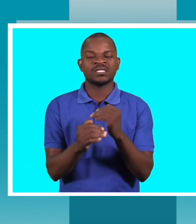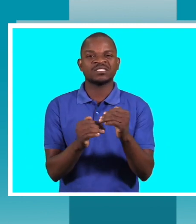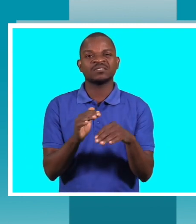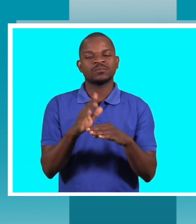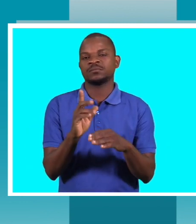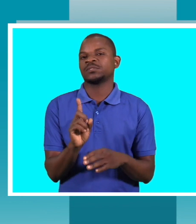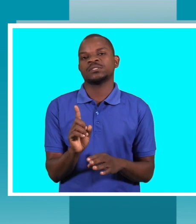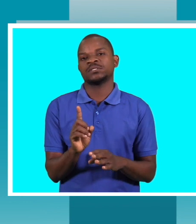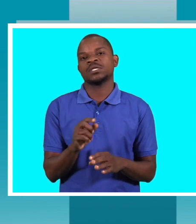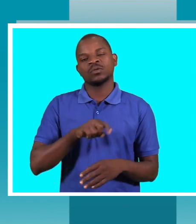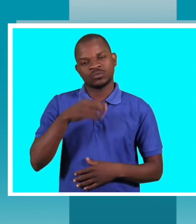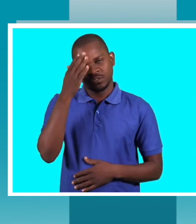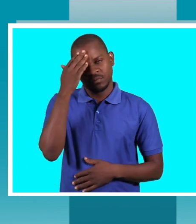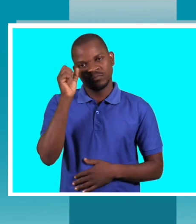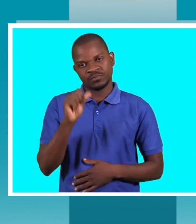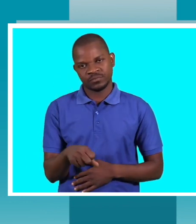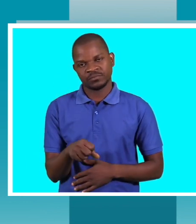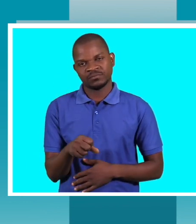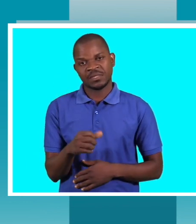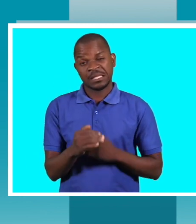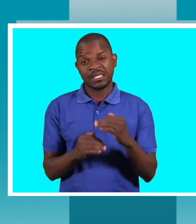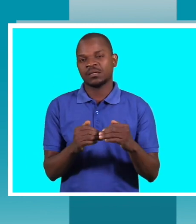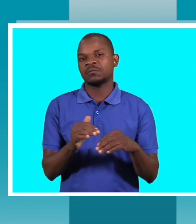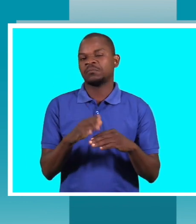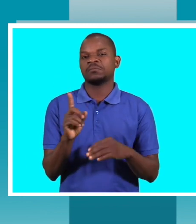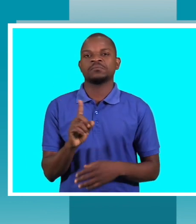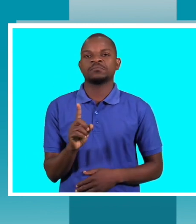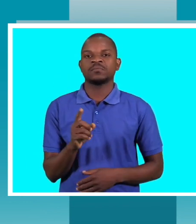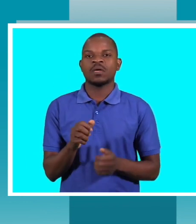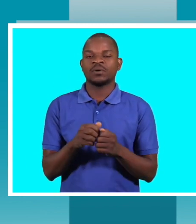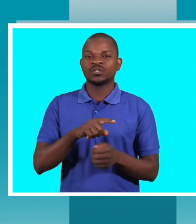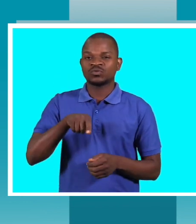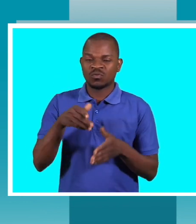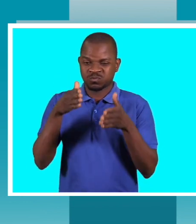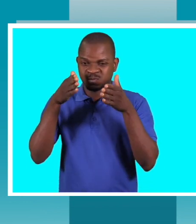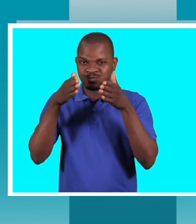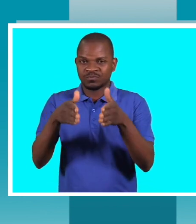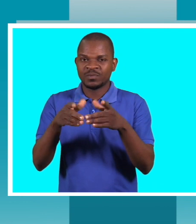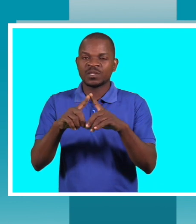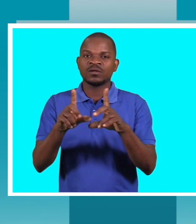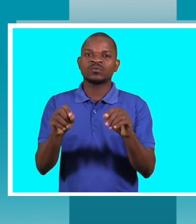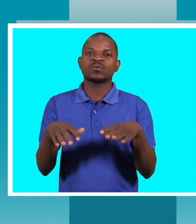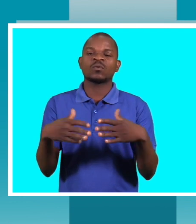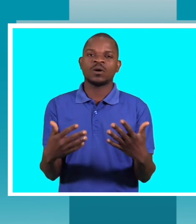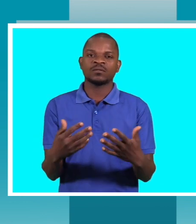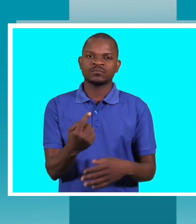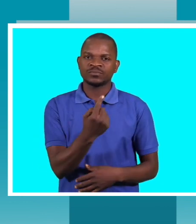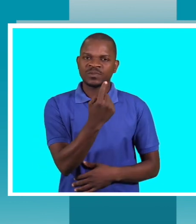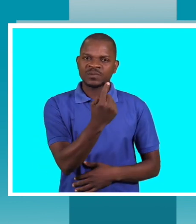reconhecer isso. é o nosso foco fazer com que cada um dos atores aonde esteja